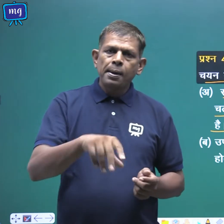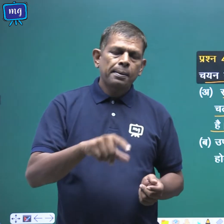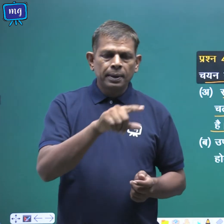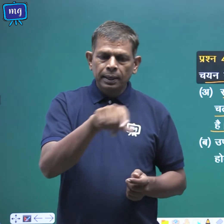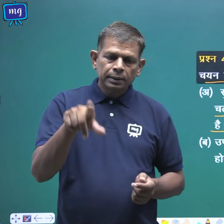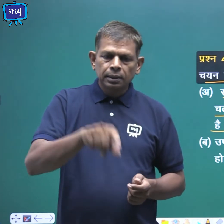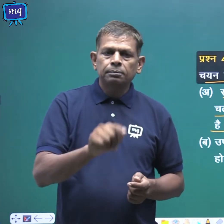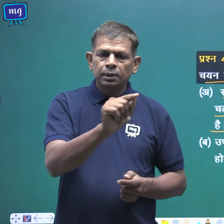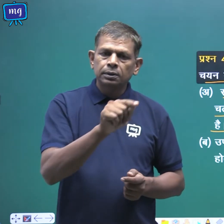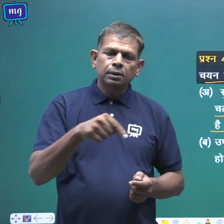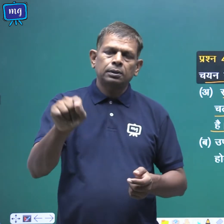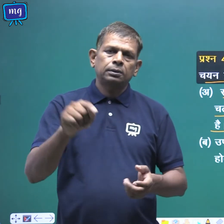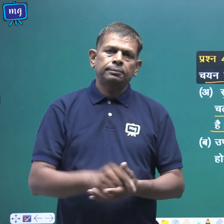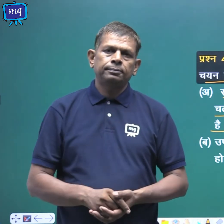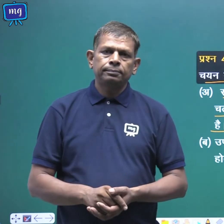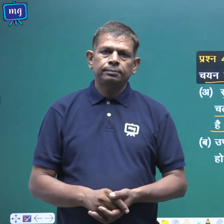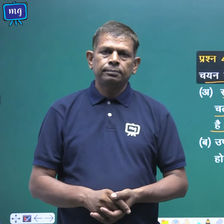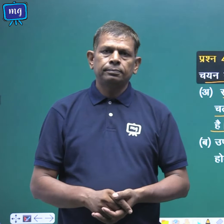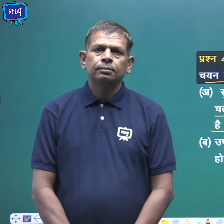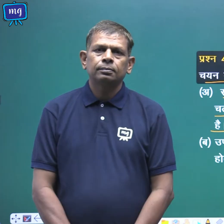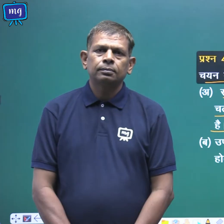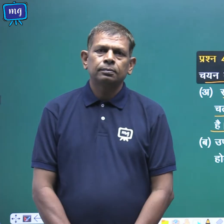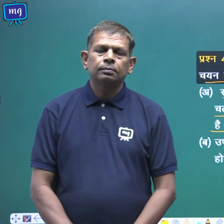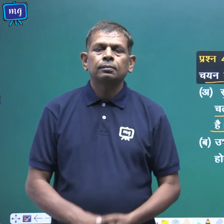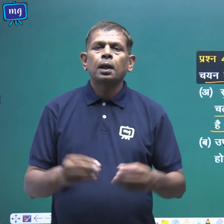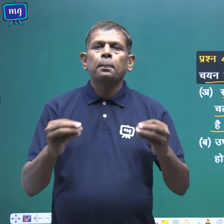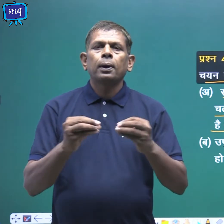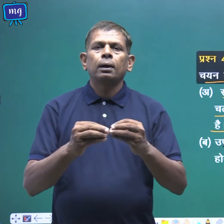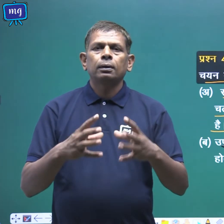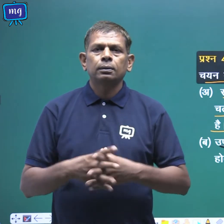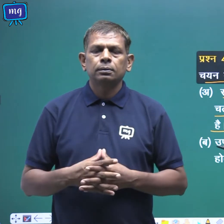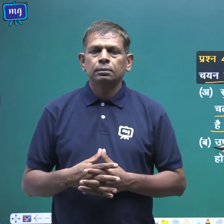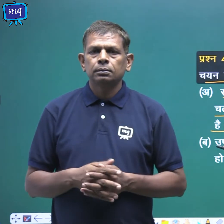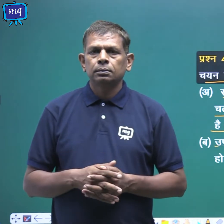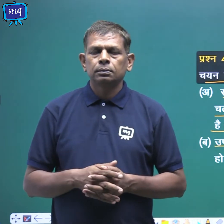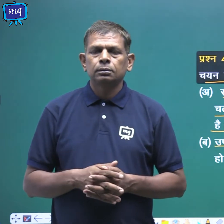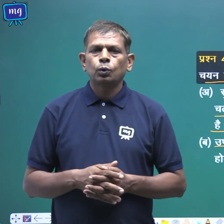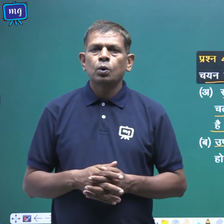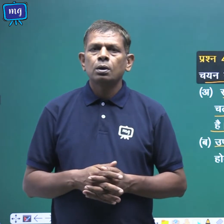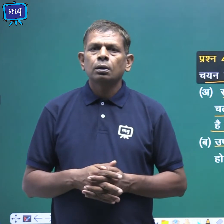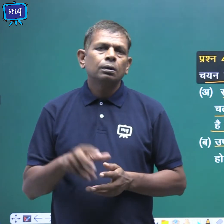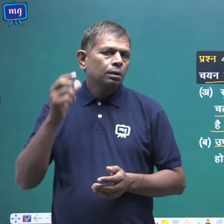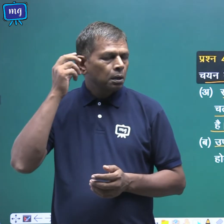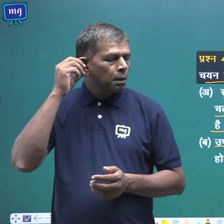पर निशान लगाएंगे ब अगर उपास्ती